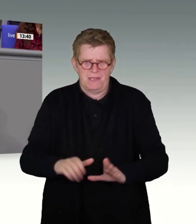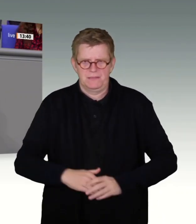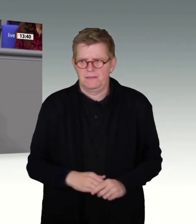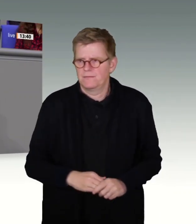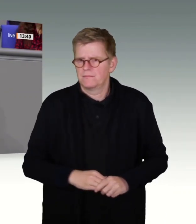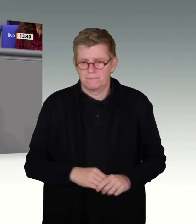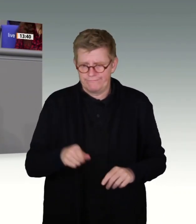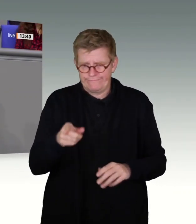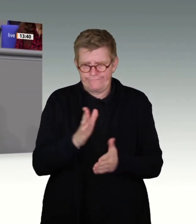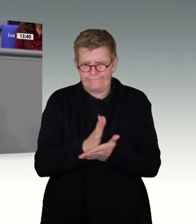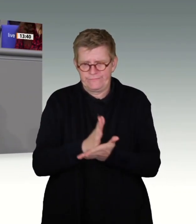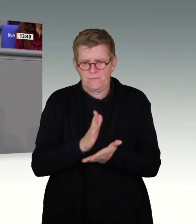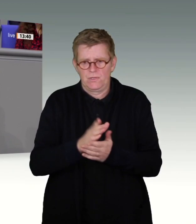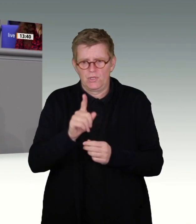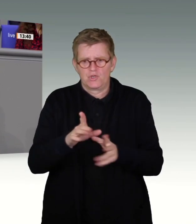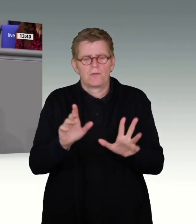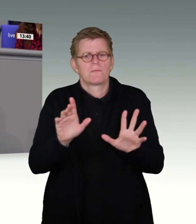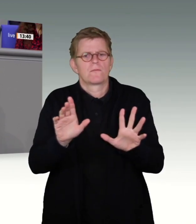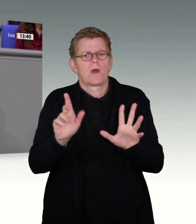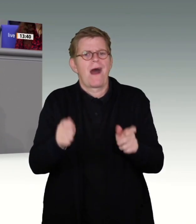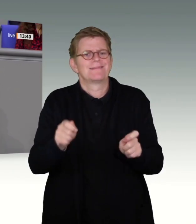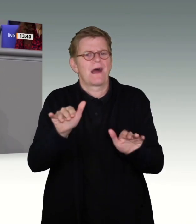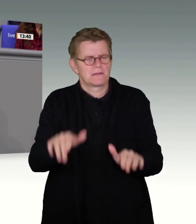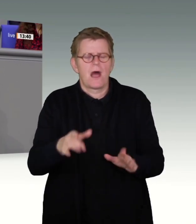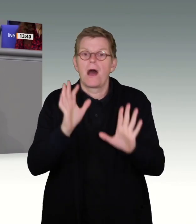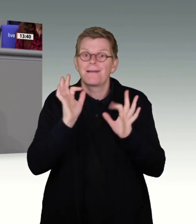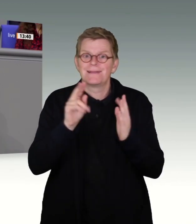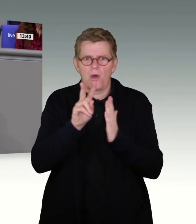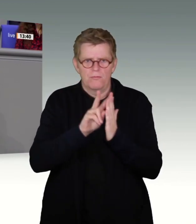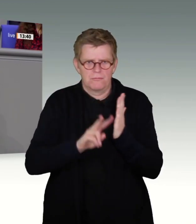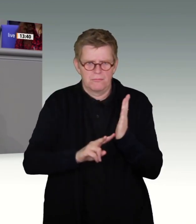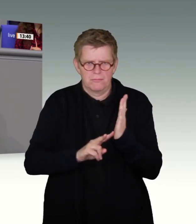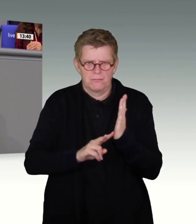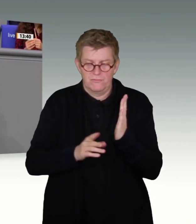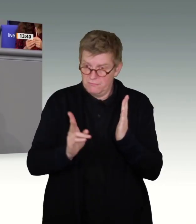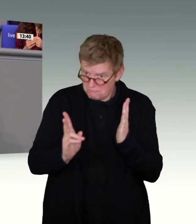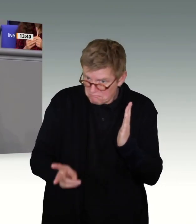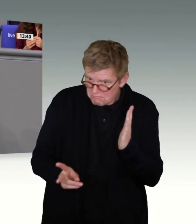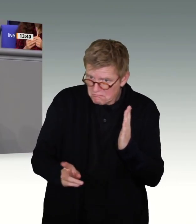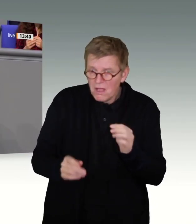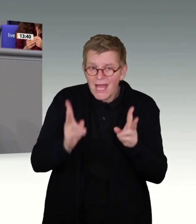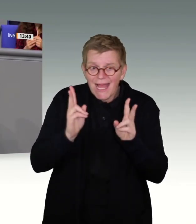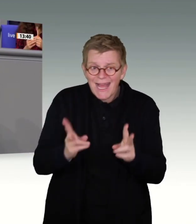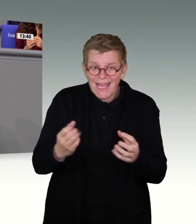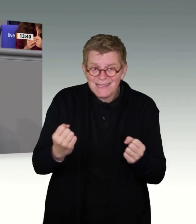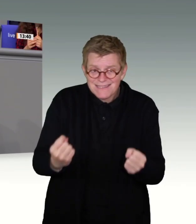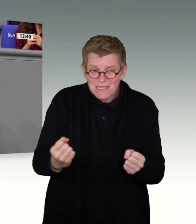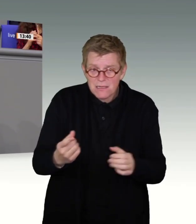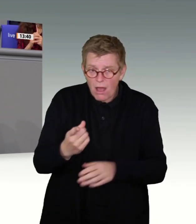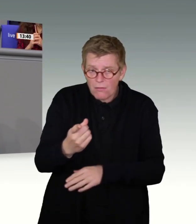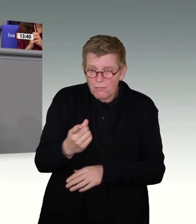Antrag vorgelegt, und den habe ich mir natürlich sehr genau angeguckt. Und ist das eigentlich rechtssicher, rechtssicher, Sie